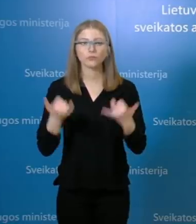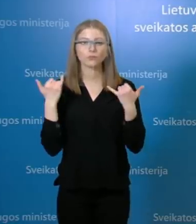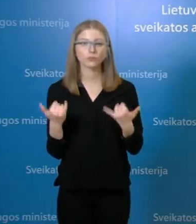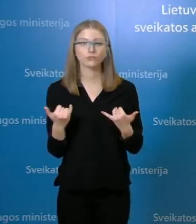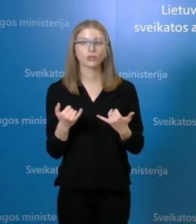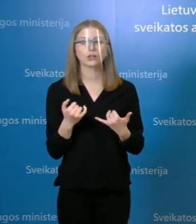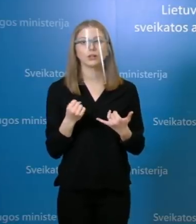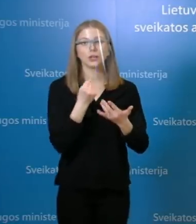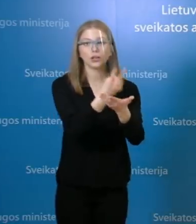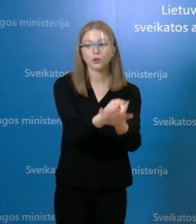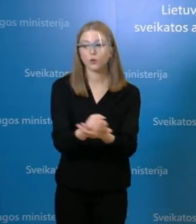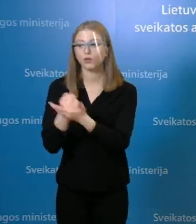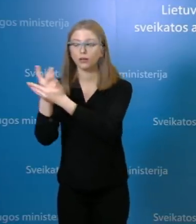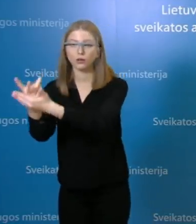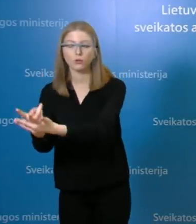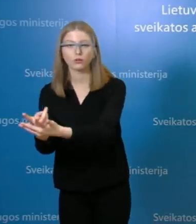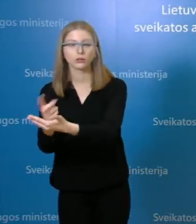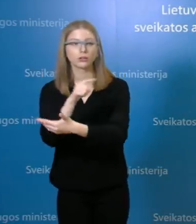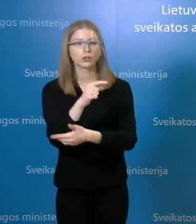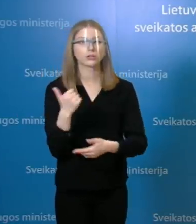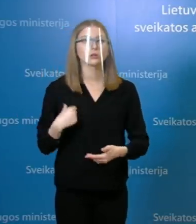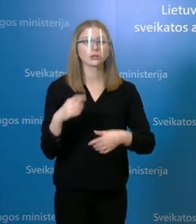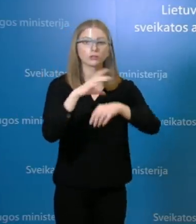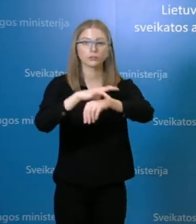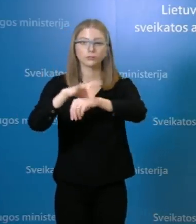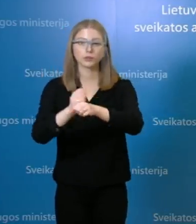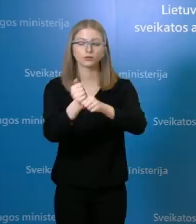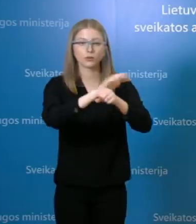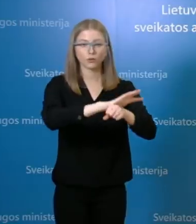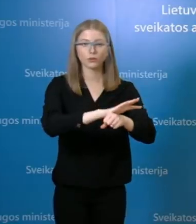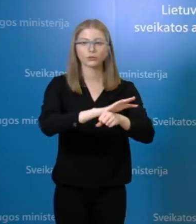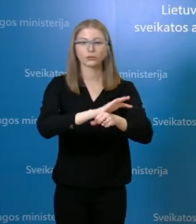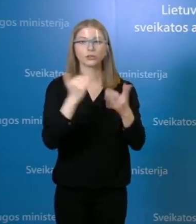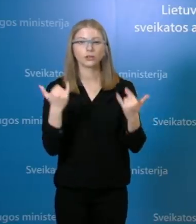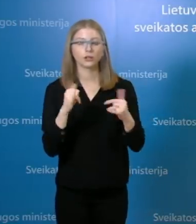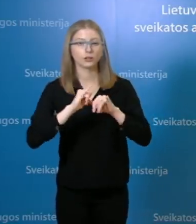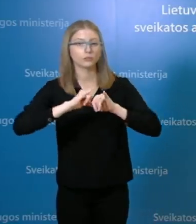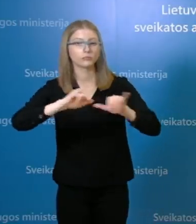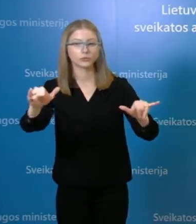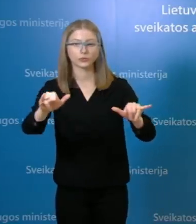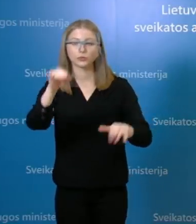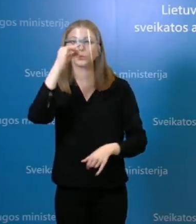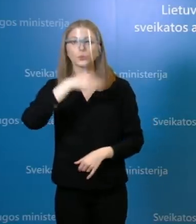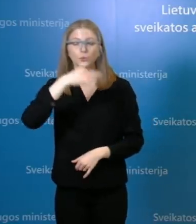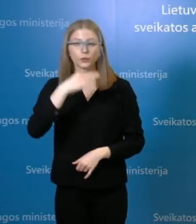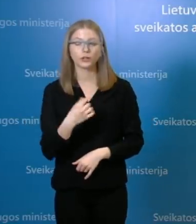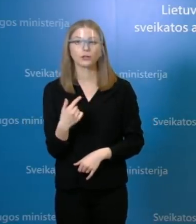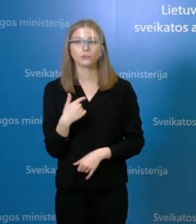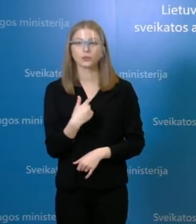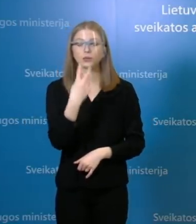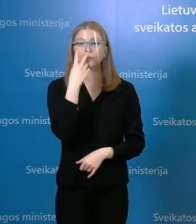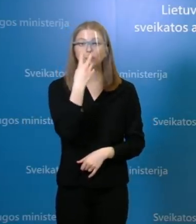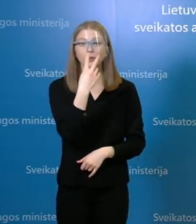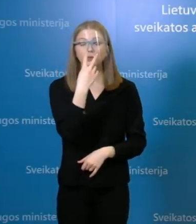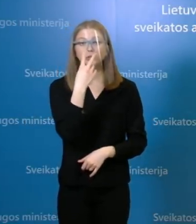patvirtinami ir lokalizuojami ir nebeišplinta toliau, aiškus yra saldo turėjo esmenis, jie yra